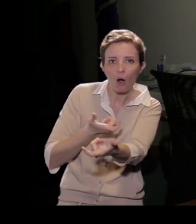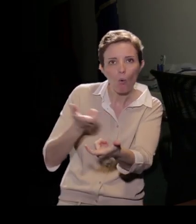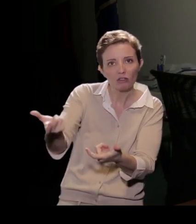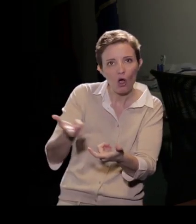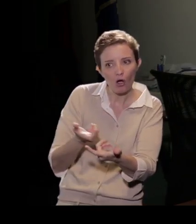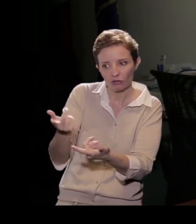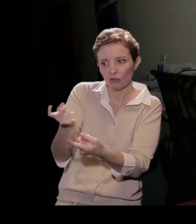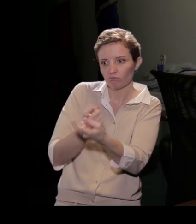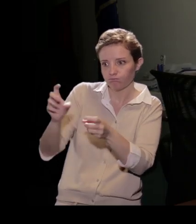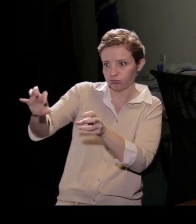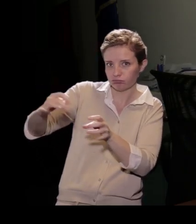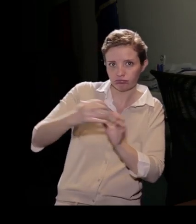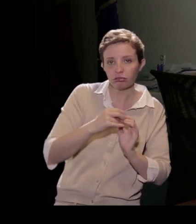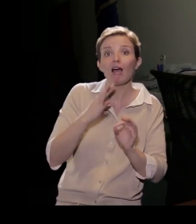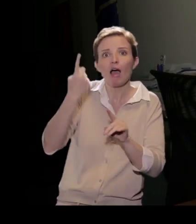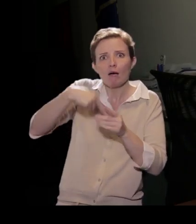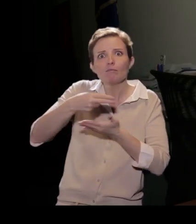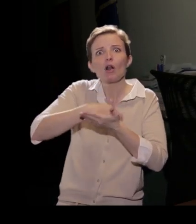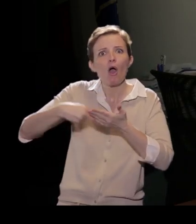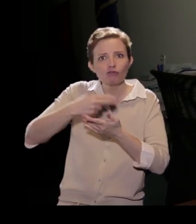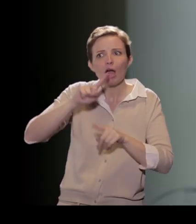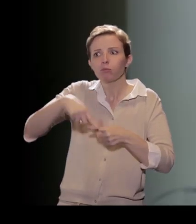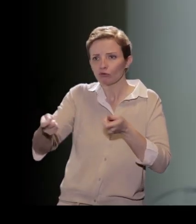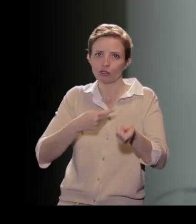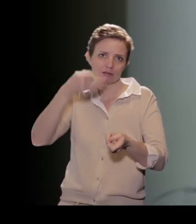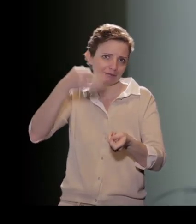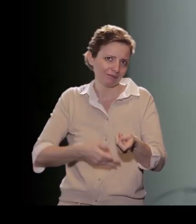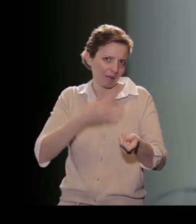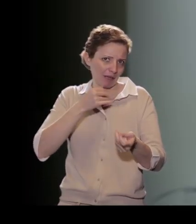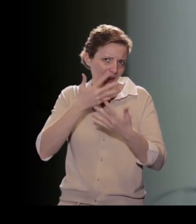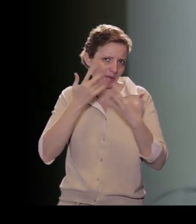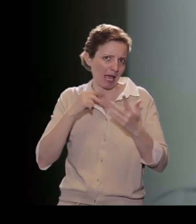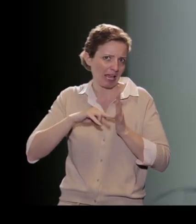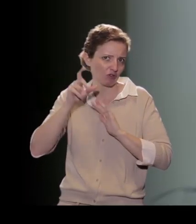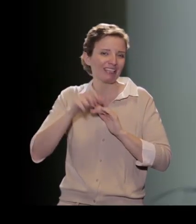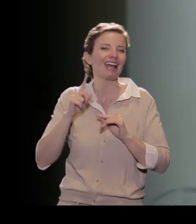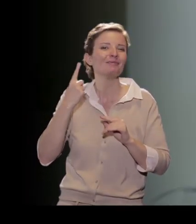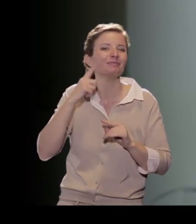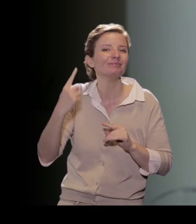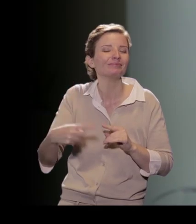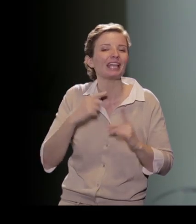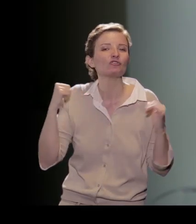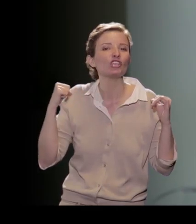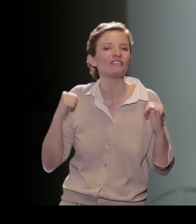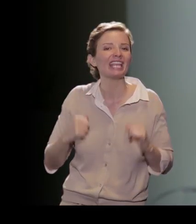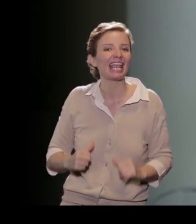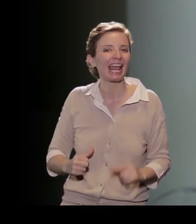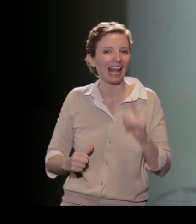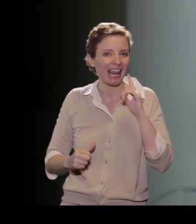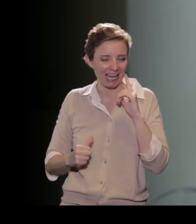progettato ed è probabilmente gestito da ingegneri, in questo caso ingegneri civili, caso nello specifico chiamiamo ingegneri